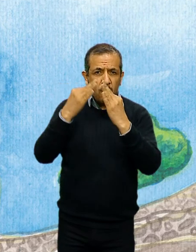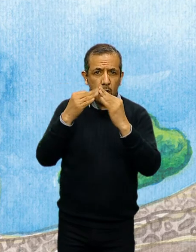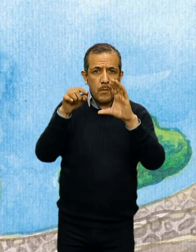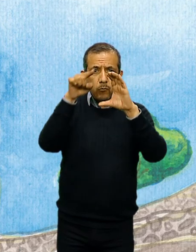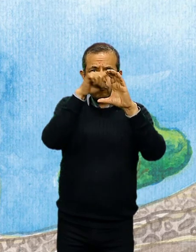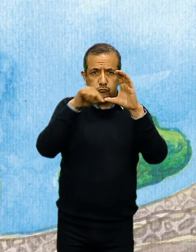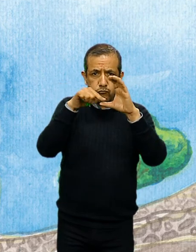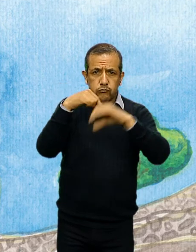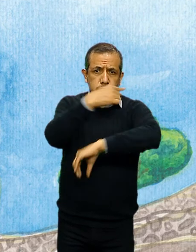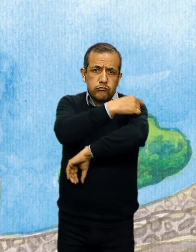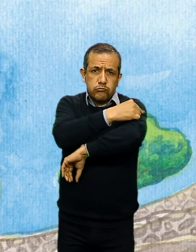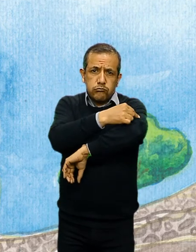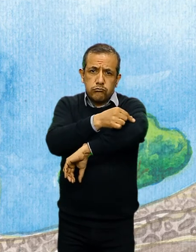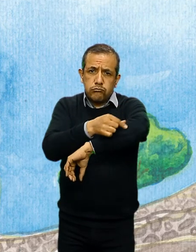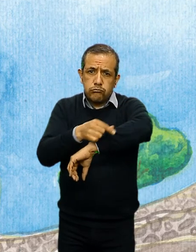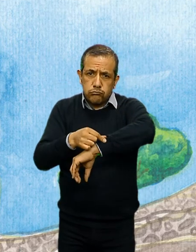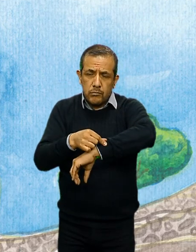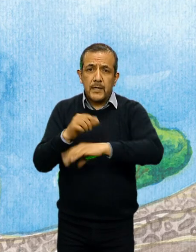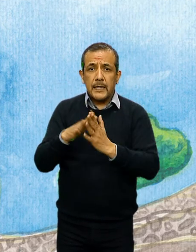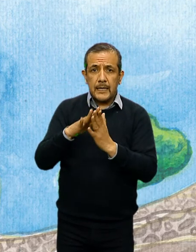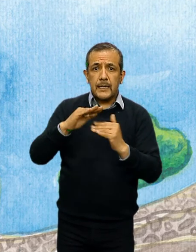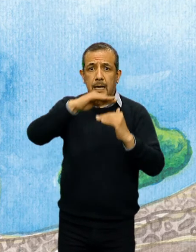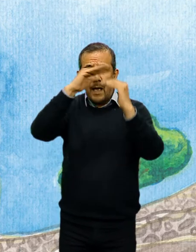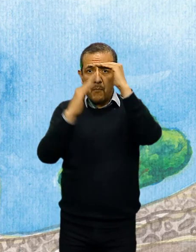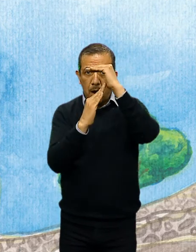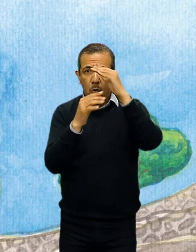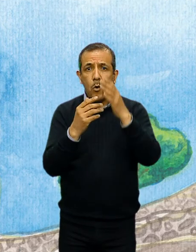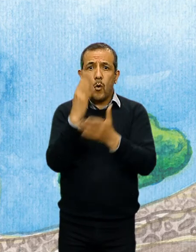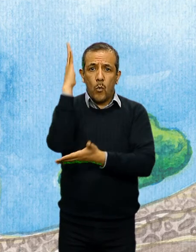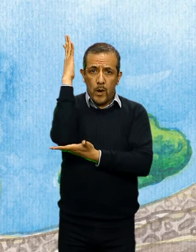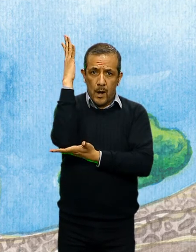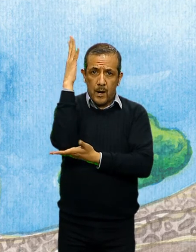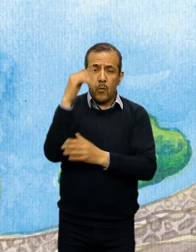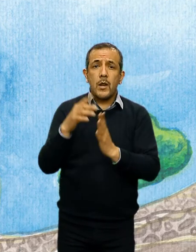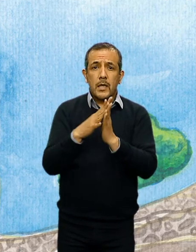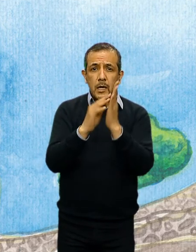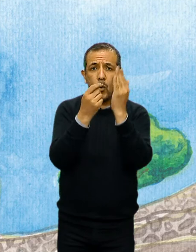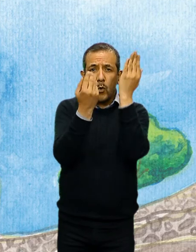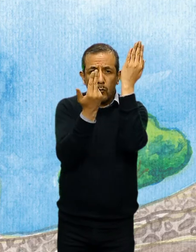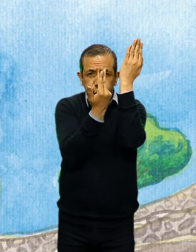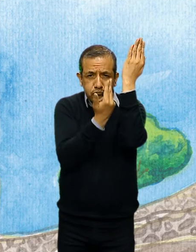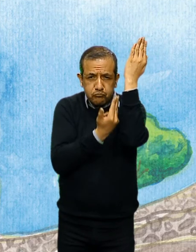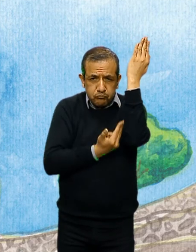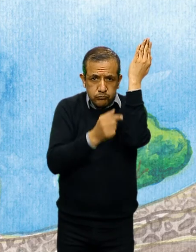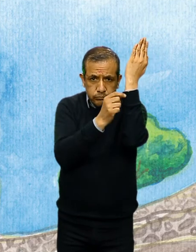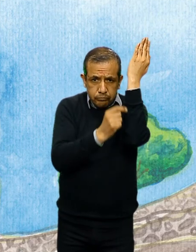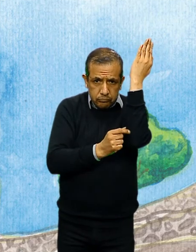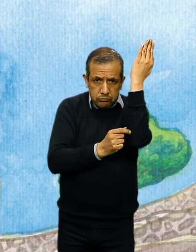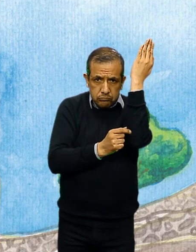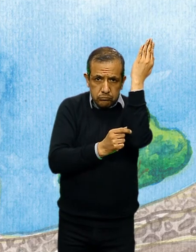sobre la raíz de un árbol y el glifo olín, que significa el movimiento de la tierra.